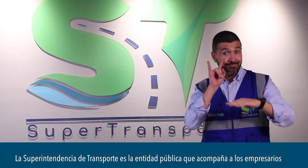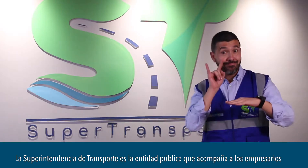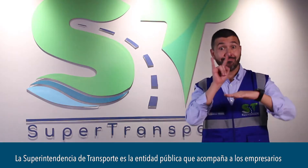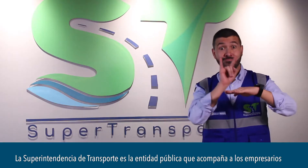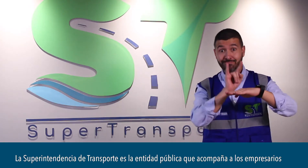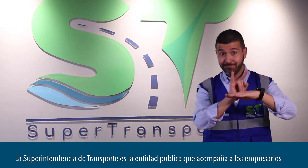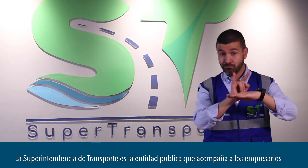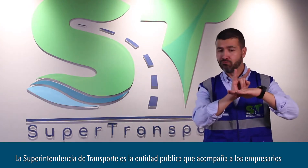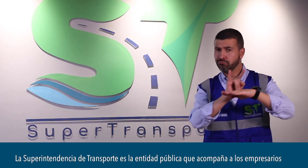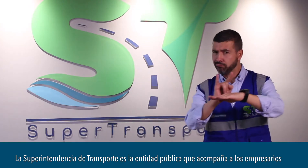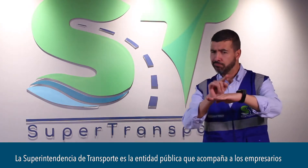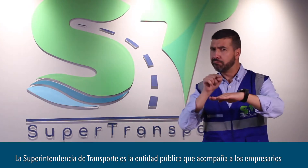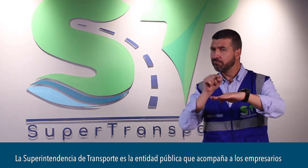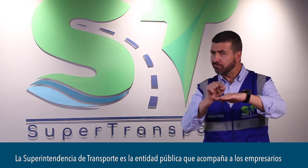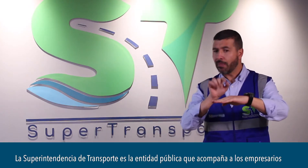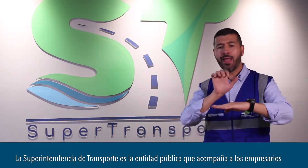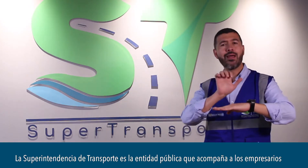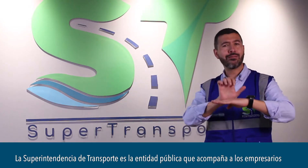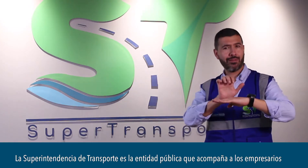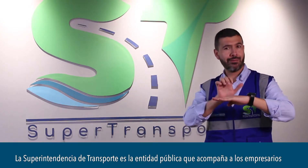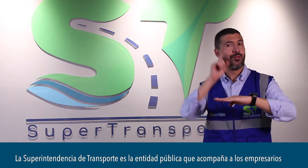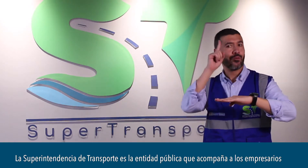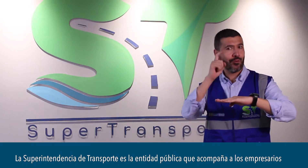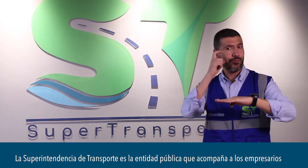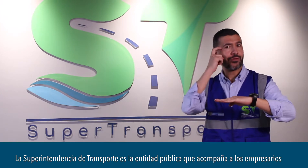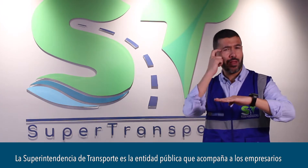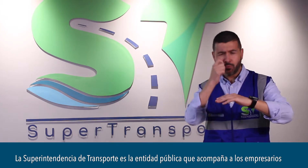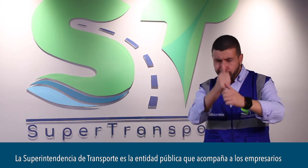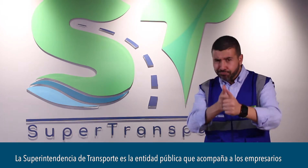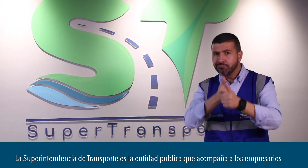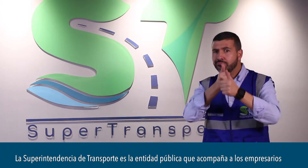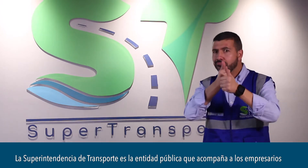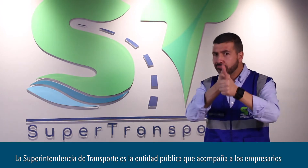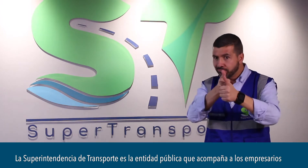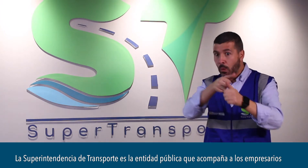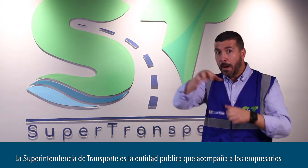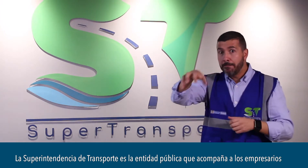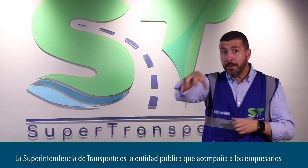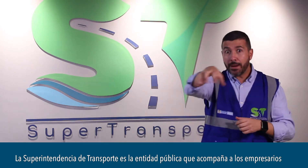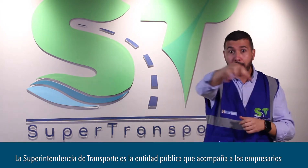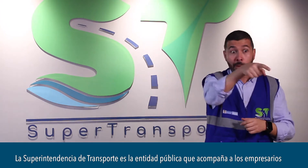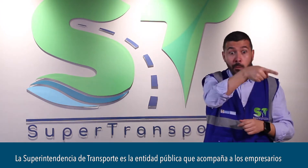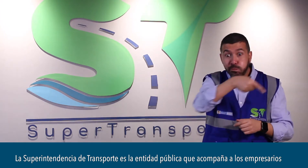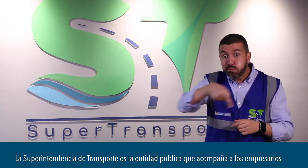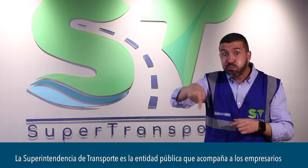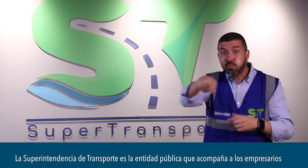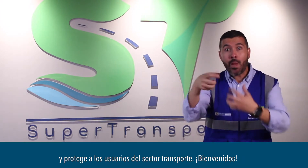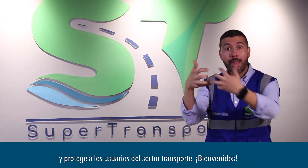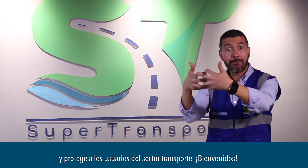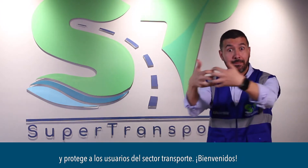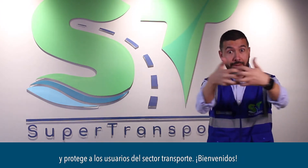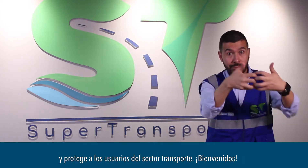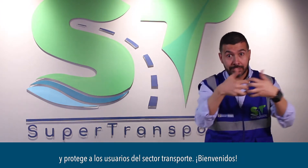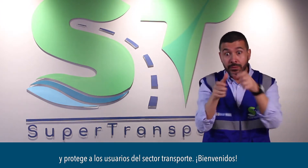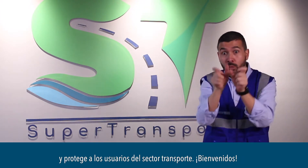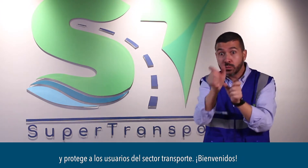La Superintendencia de Transporte es la entidad pública que acompaña a los empresarios y protege a los